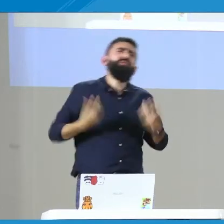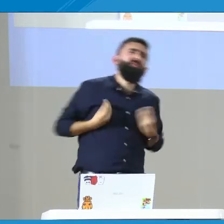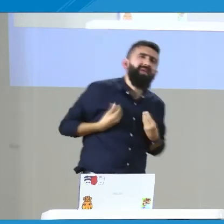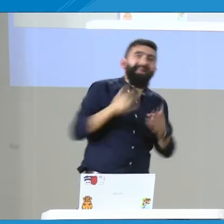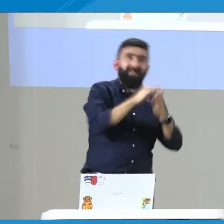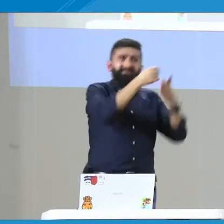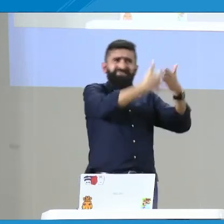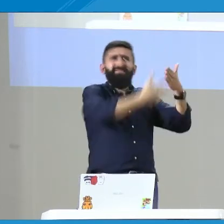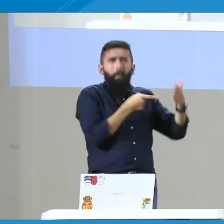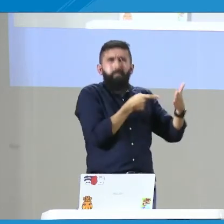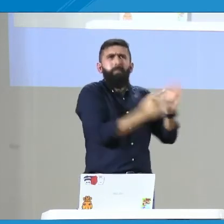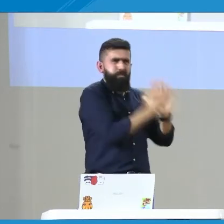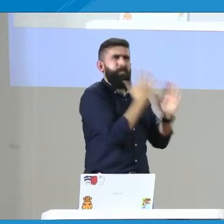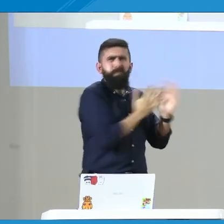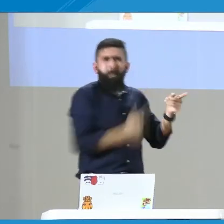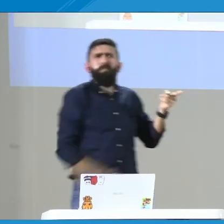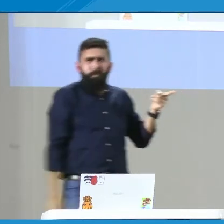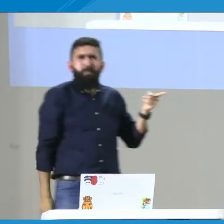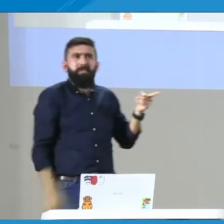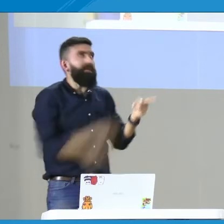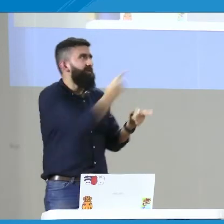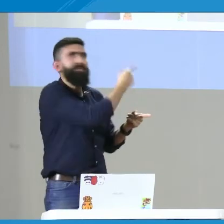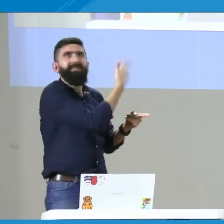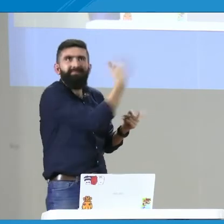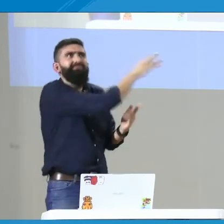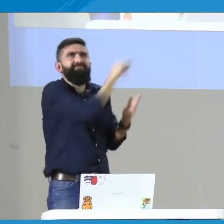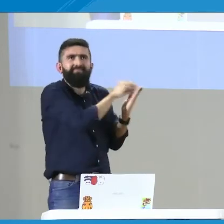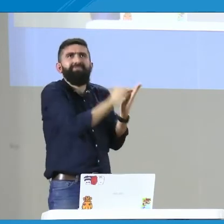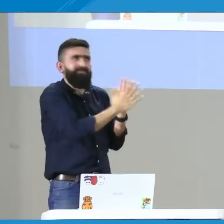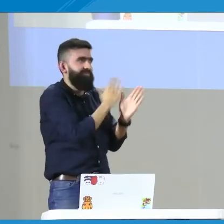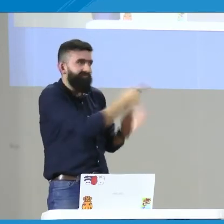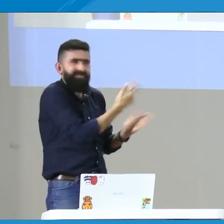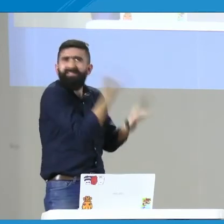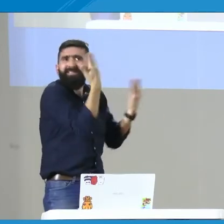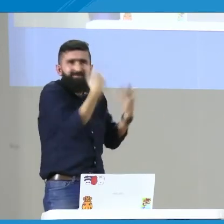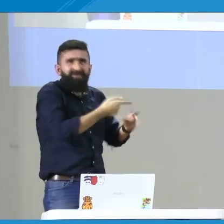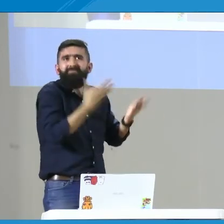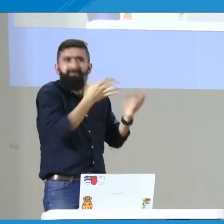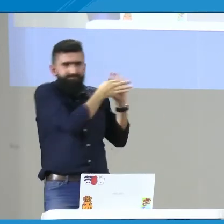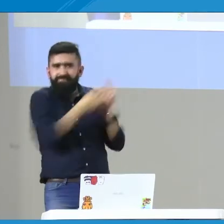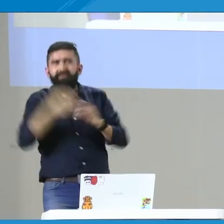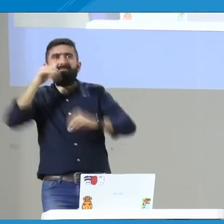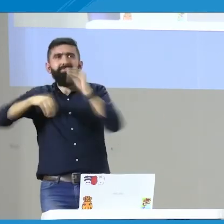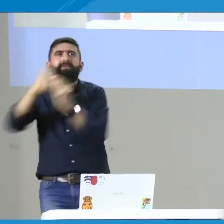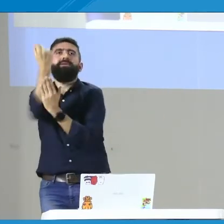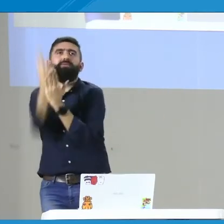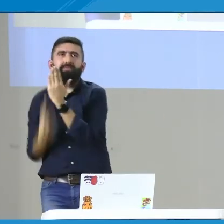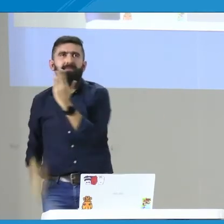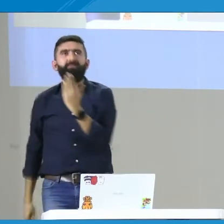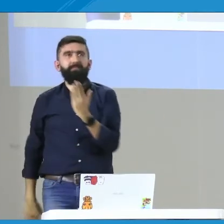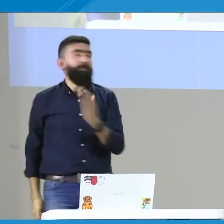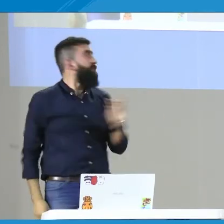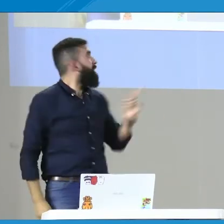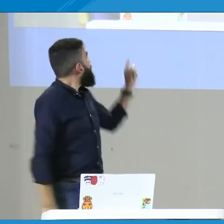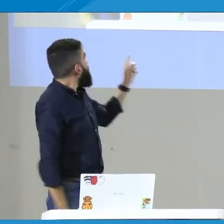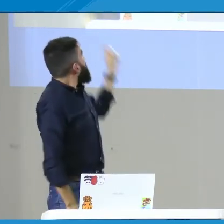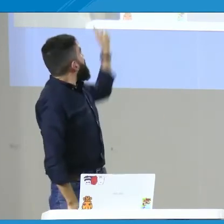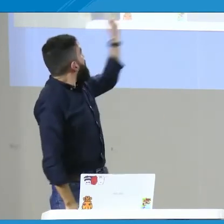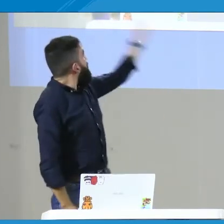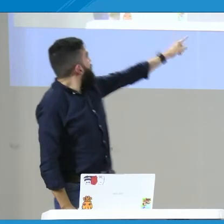Pues digamos que aparece muy general, ¿no? Persona sorda. Donde viven, toda esa información está allí en el CIMAT. Entonces, es información y son datos relevantes que nos